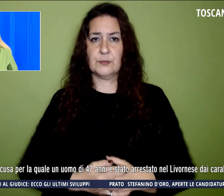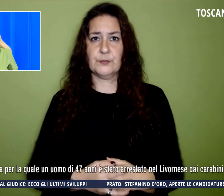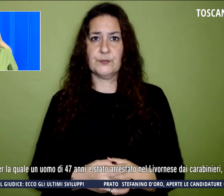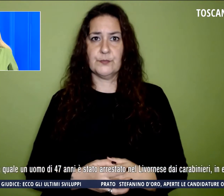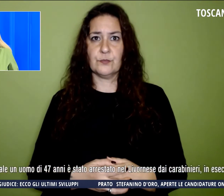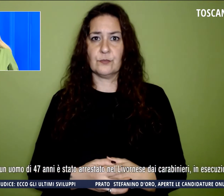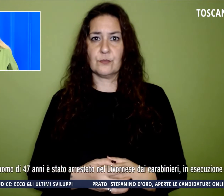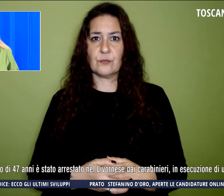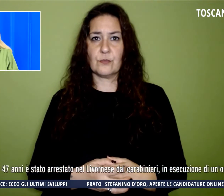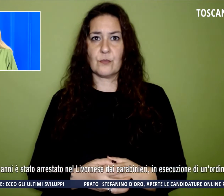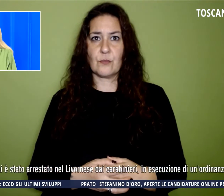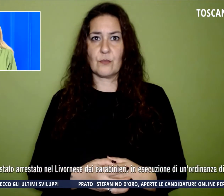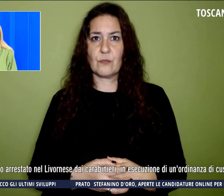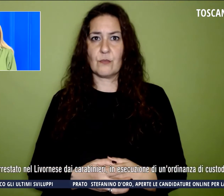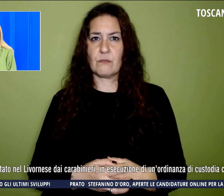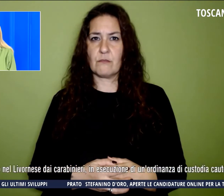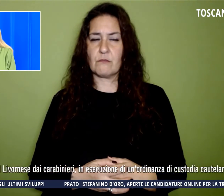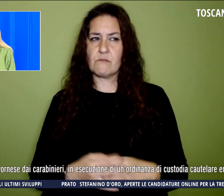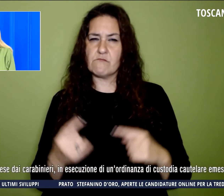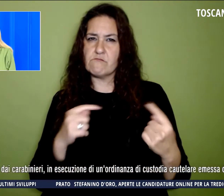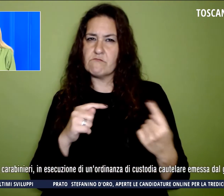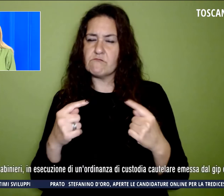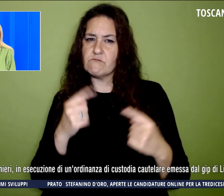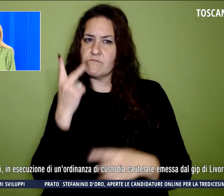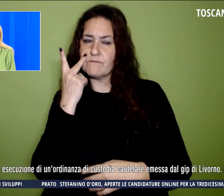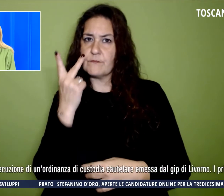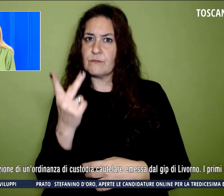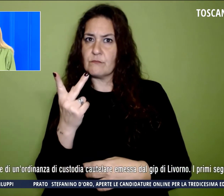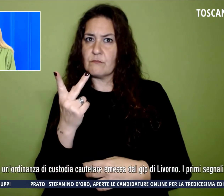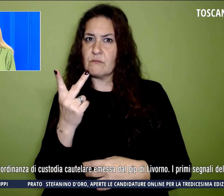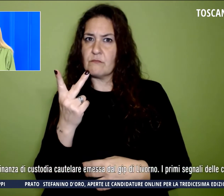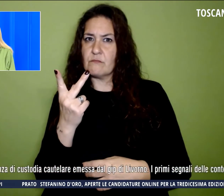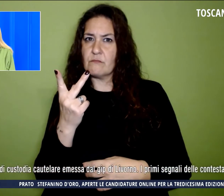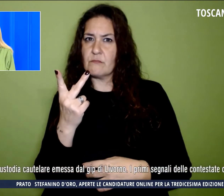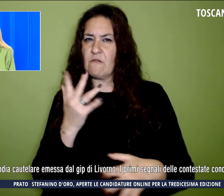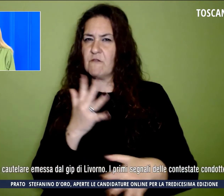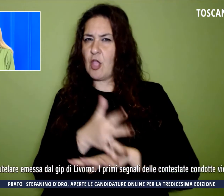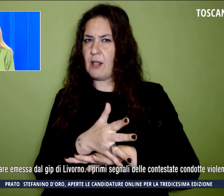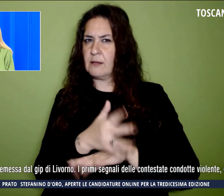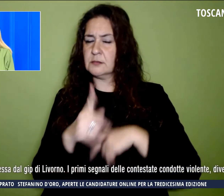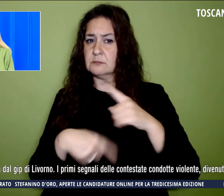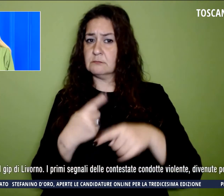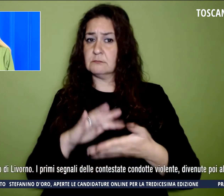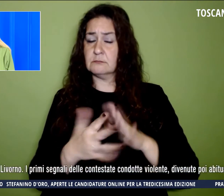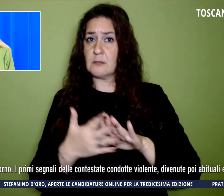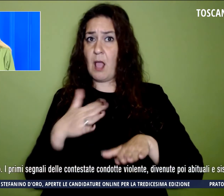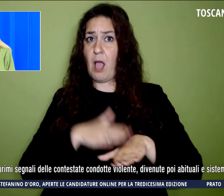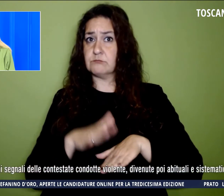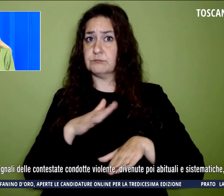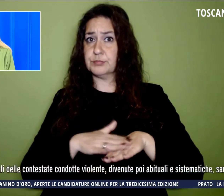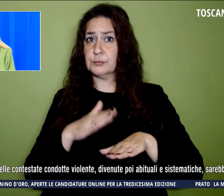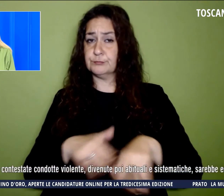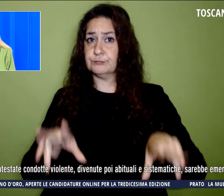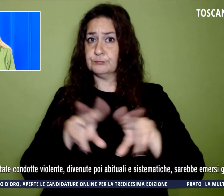delle contestate condotte violente, divenute poi abituali e sistematiche, sarebbero già